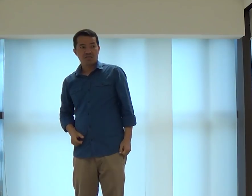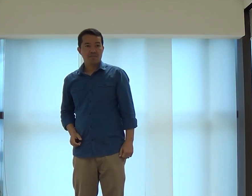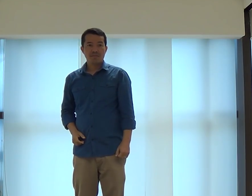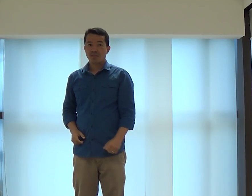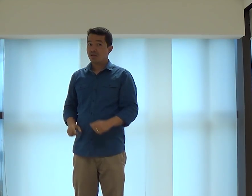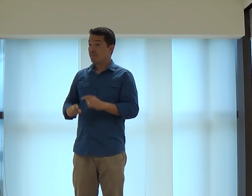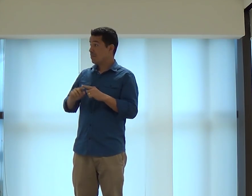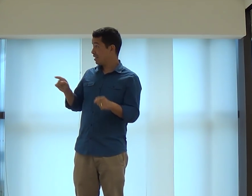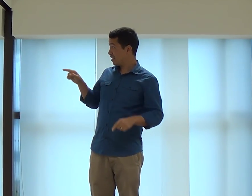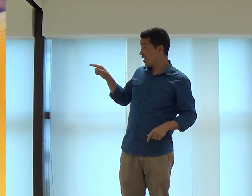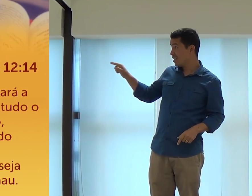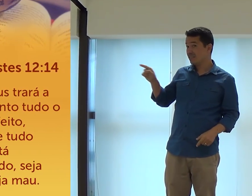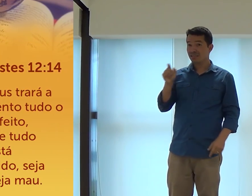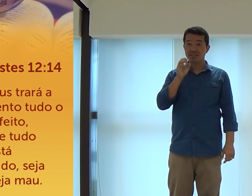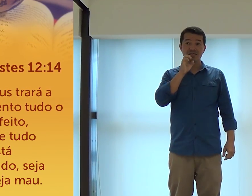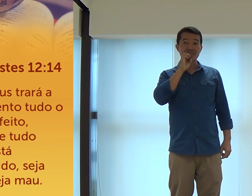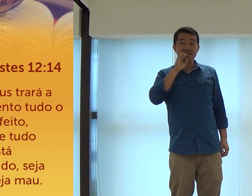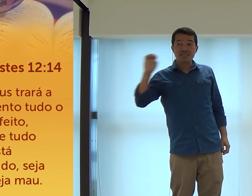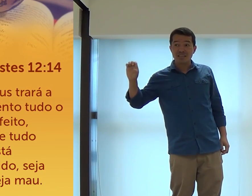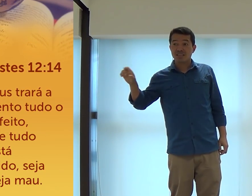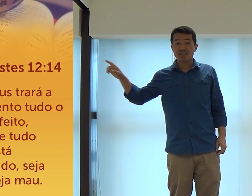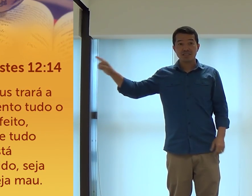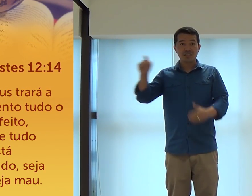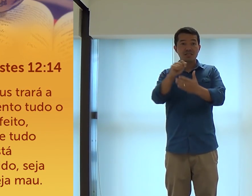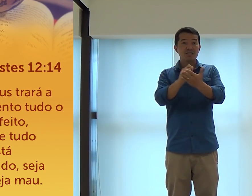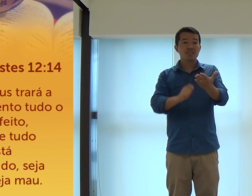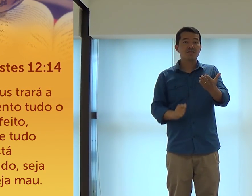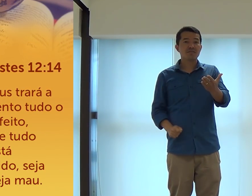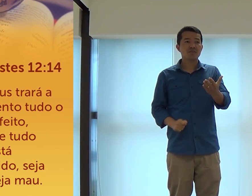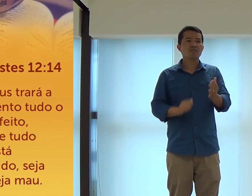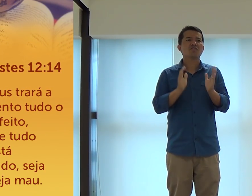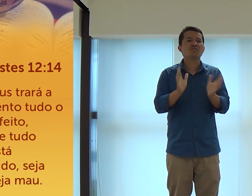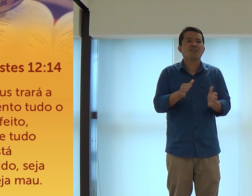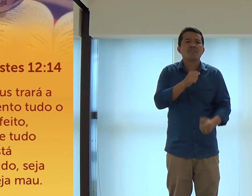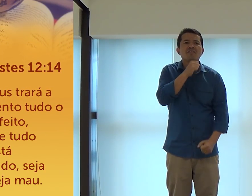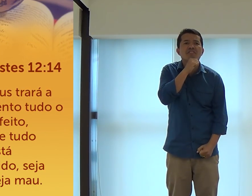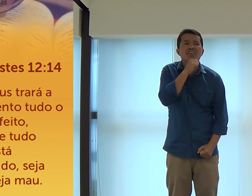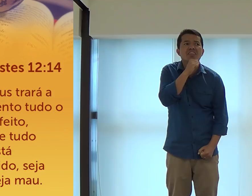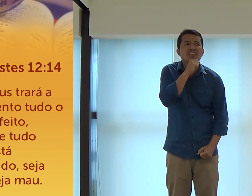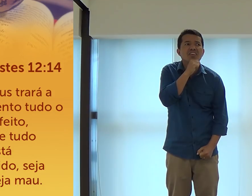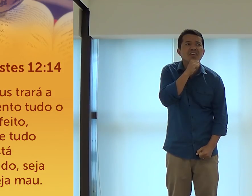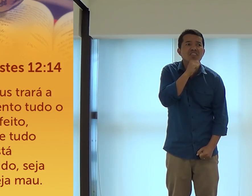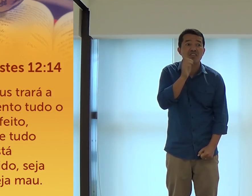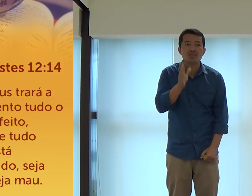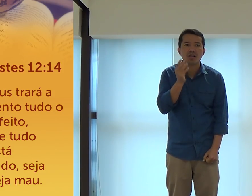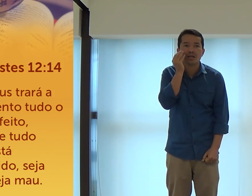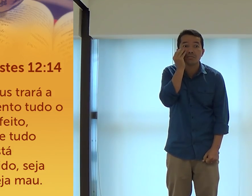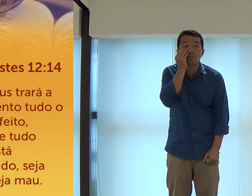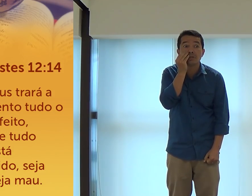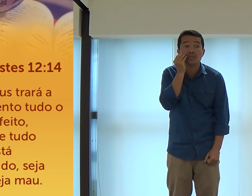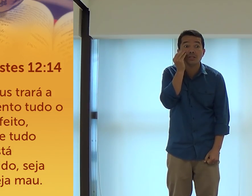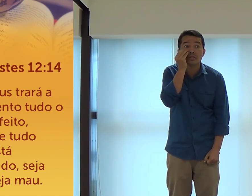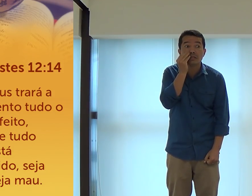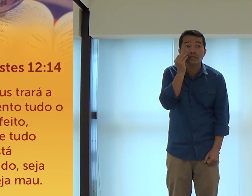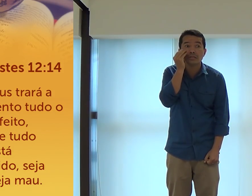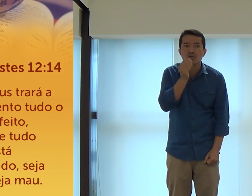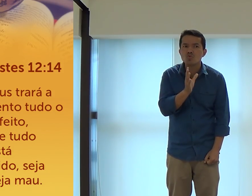lendo, aquilo salta aos nossos olhos. Mas, ali, em Eclesiastes, ele já estava bem velho. Então, ele era